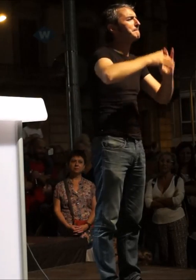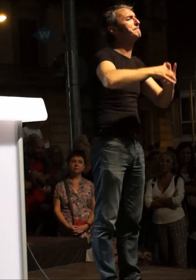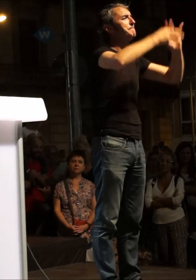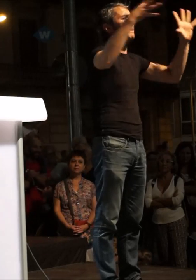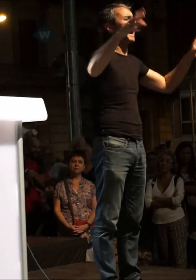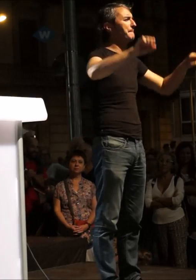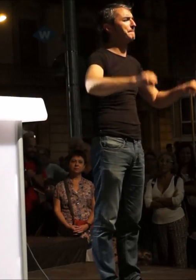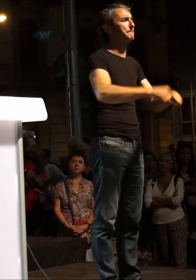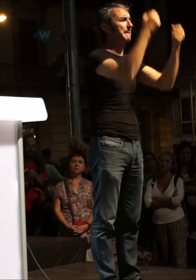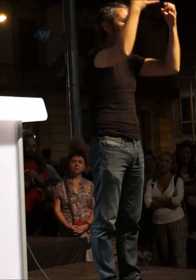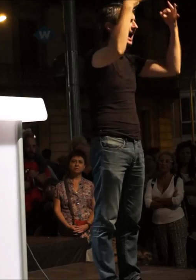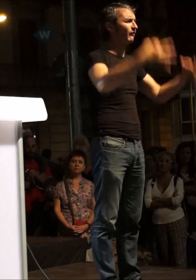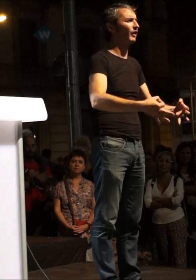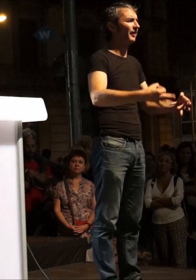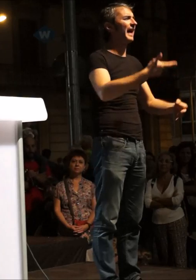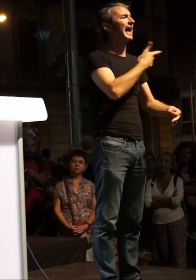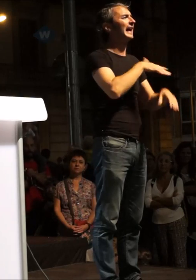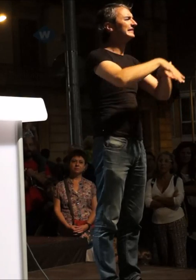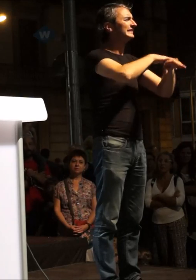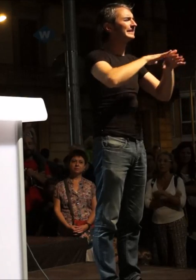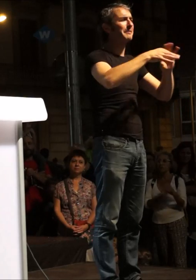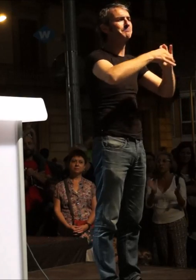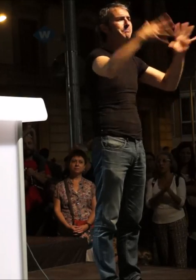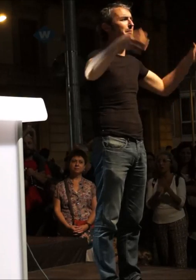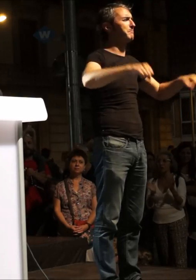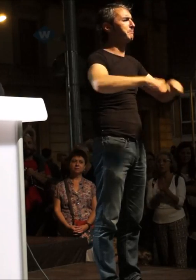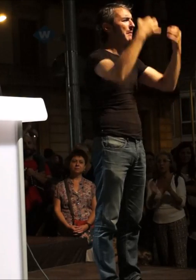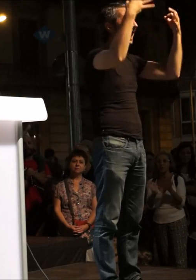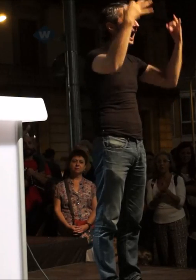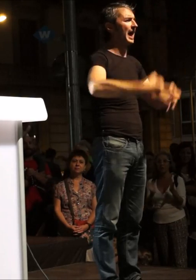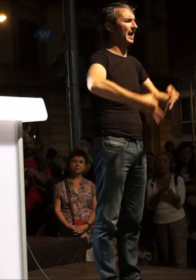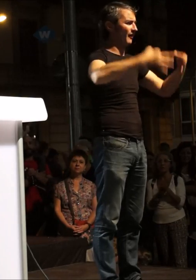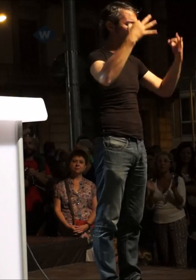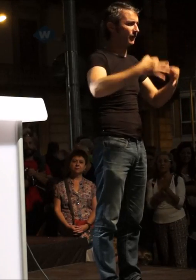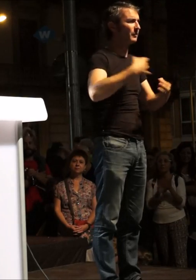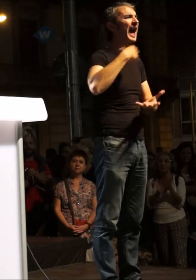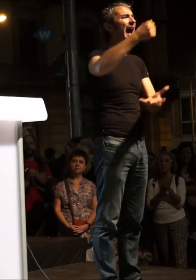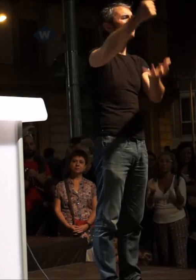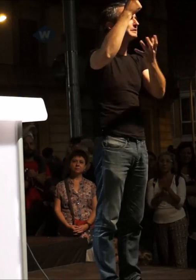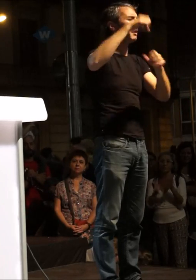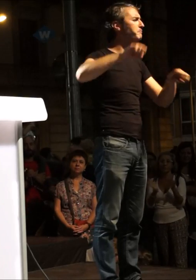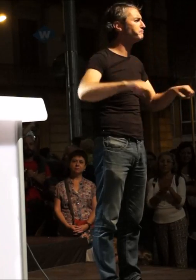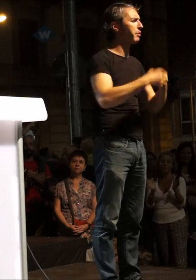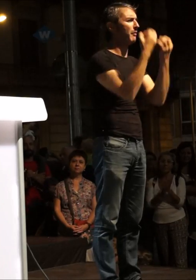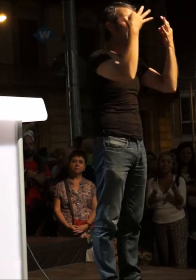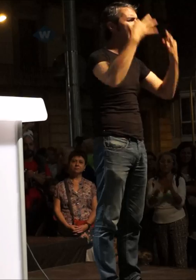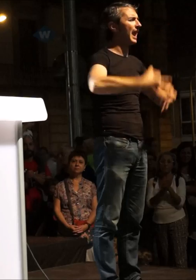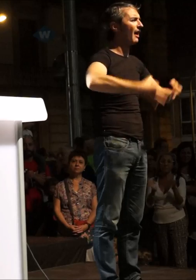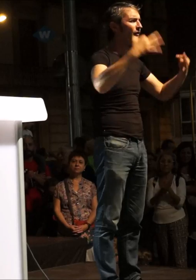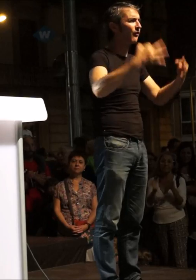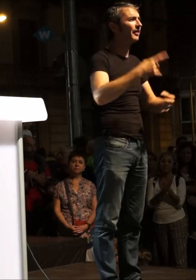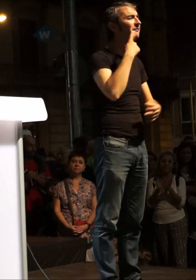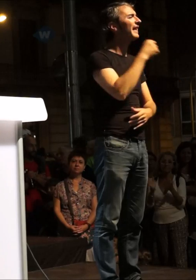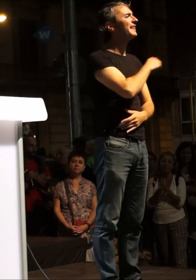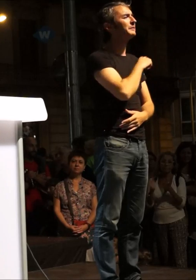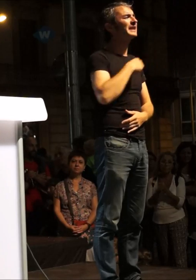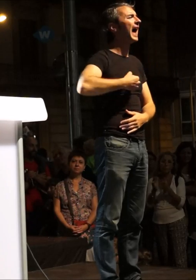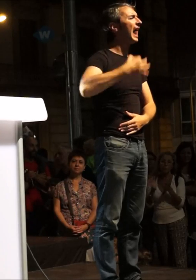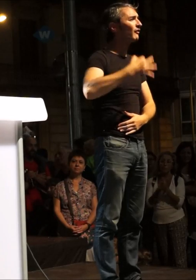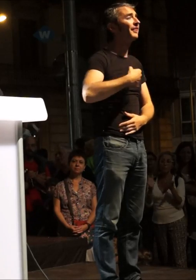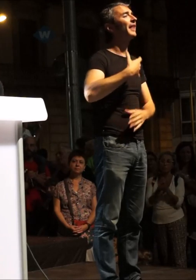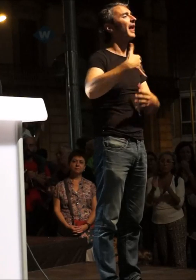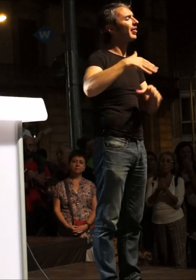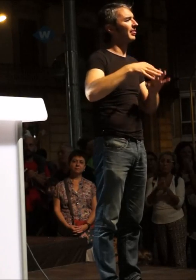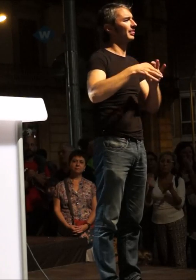'Estat. No hi ha independència possible sense ruptura amb el capitalisme. No hi ha independència possible sense